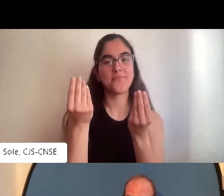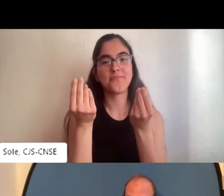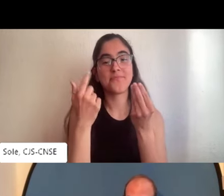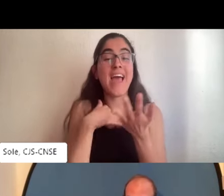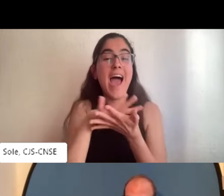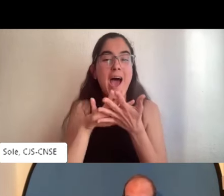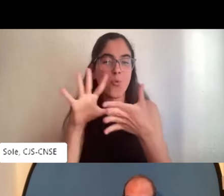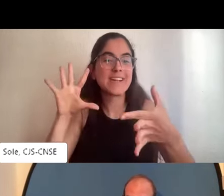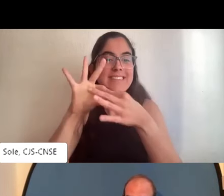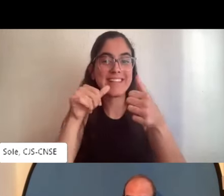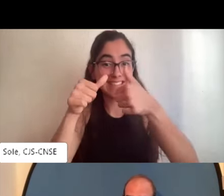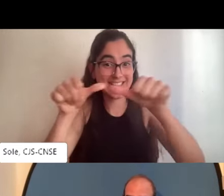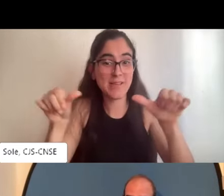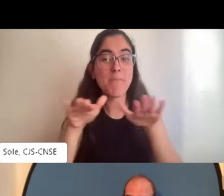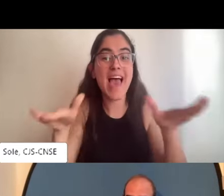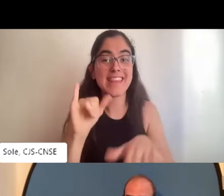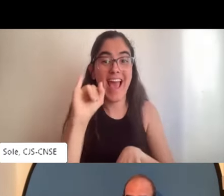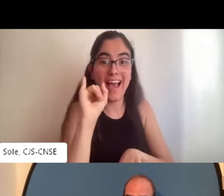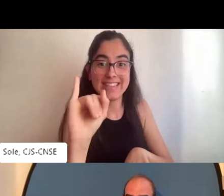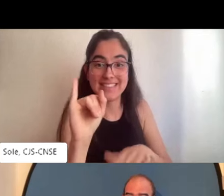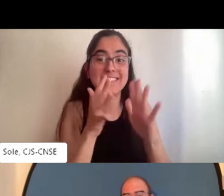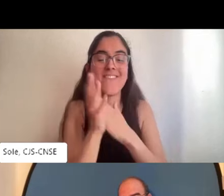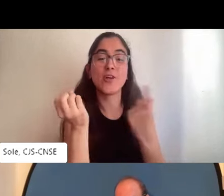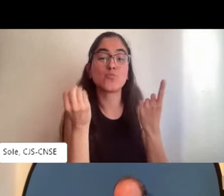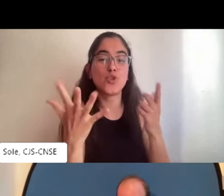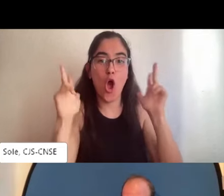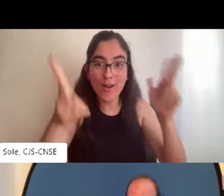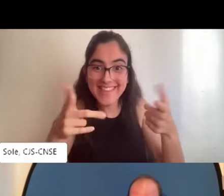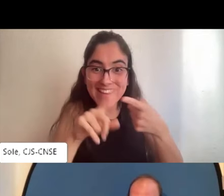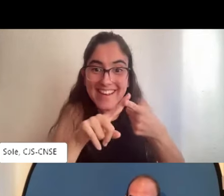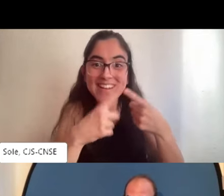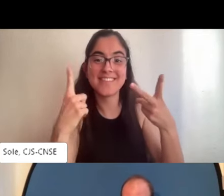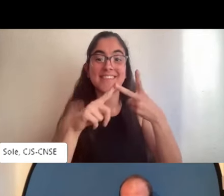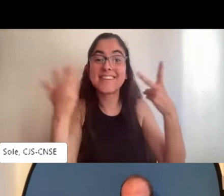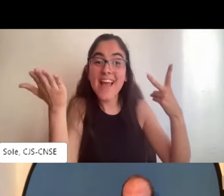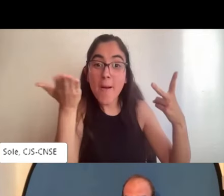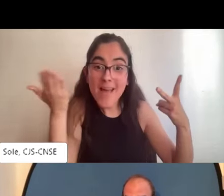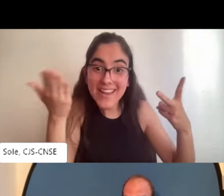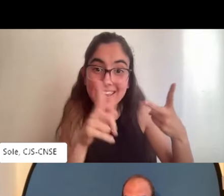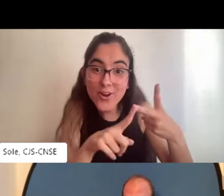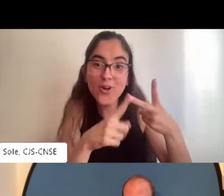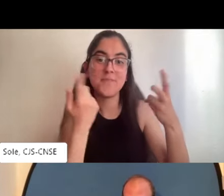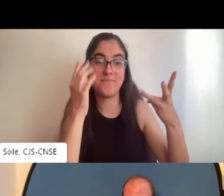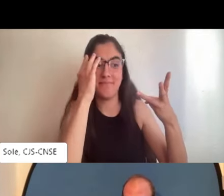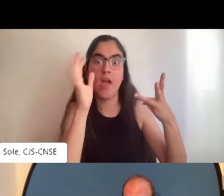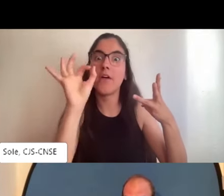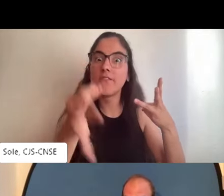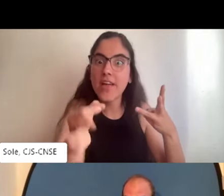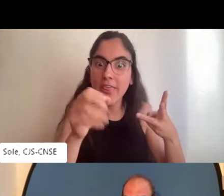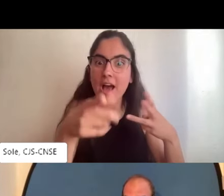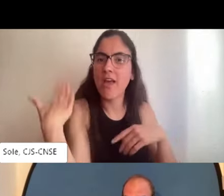Te diría que ahora, pensando en que es una zona